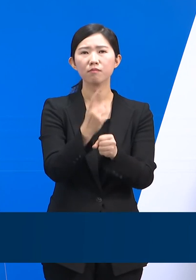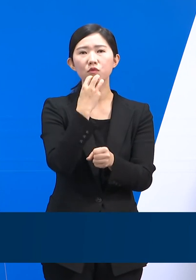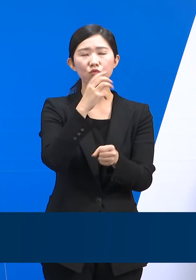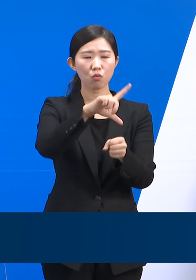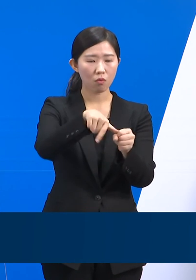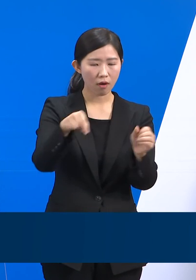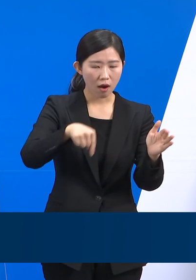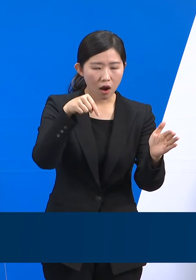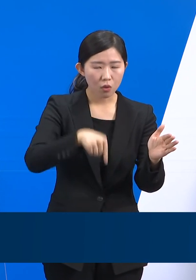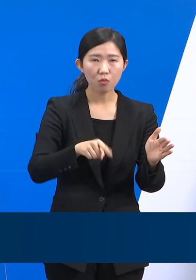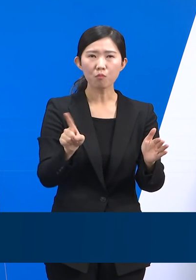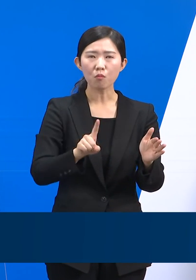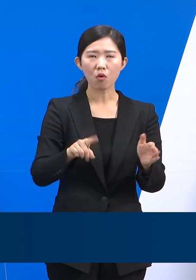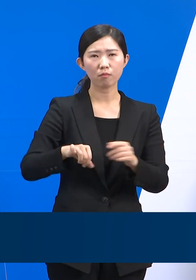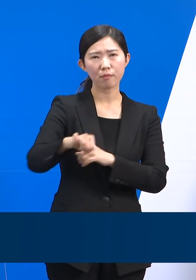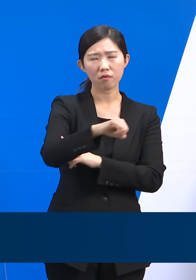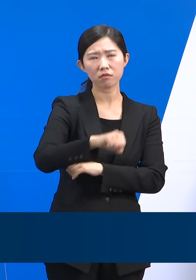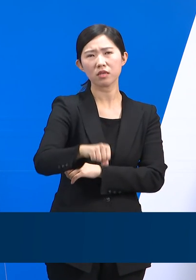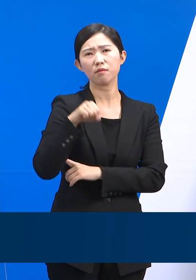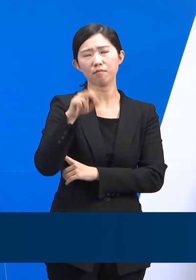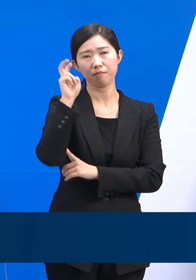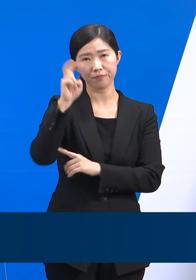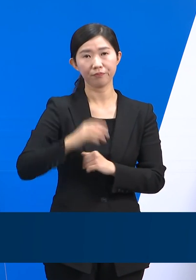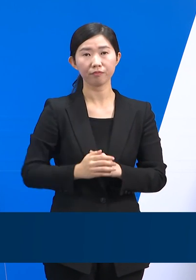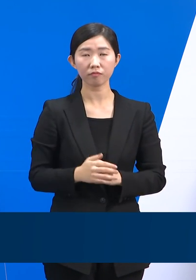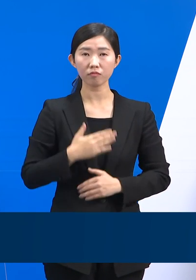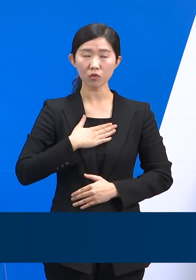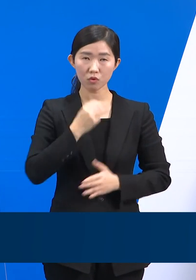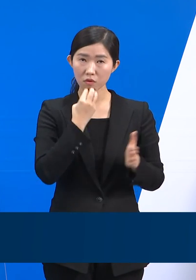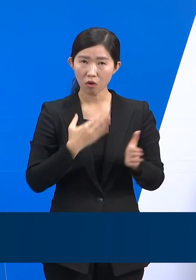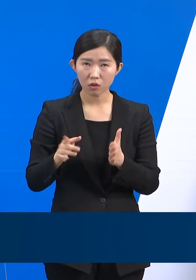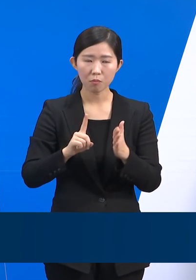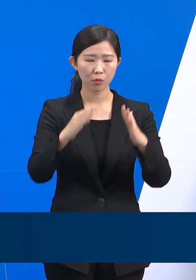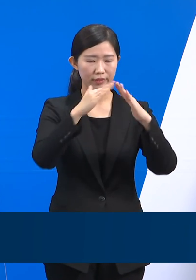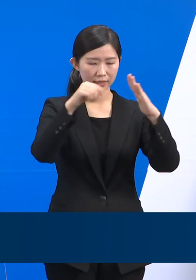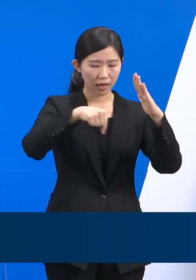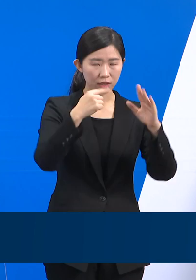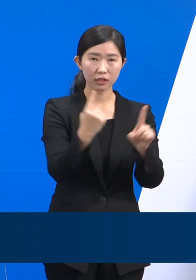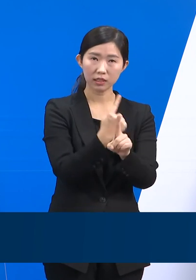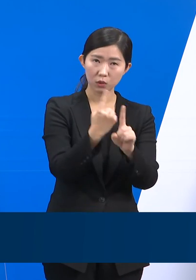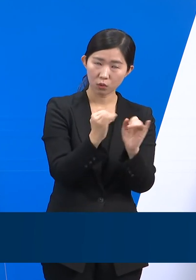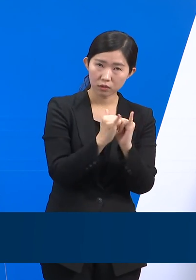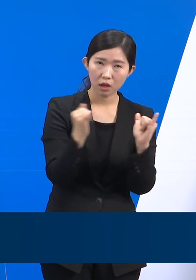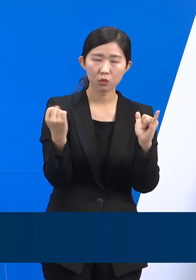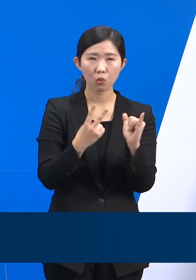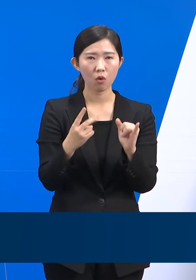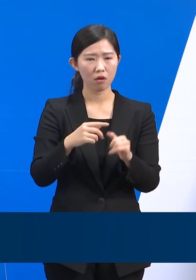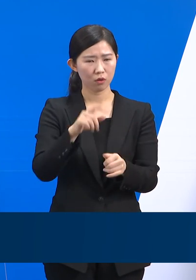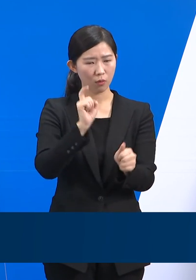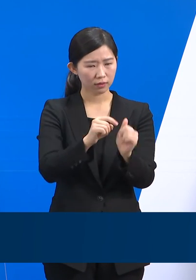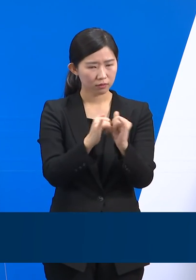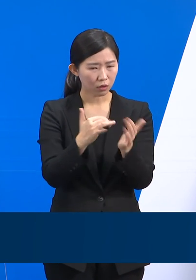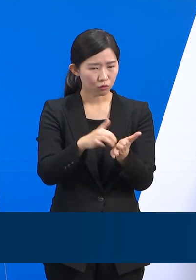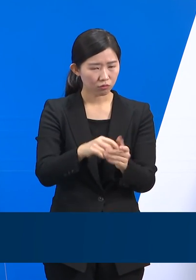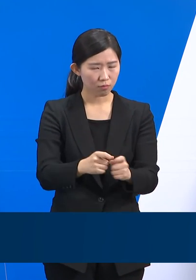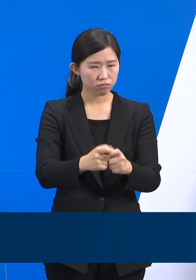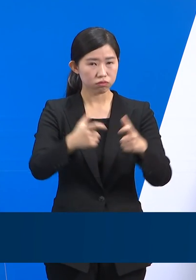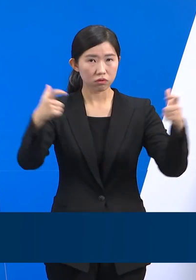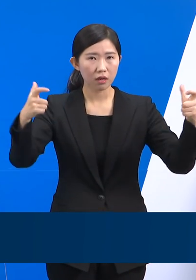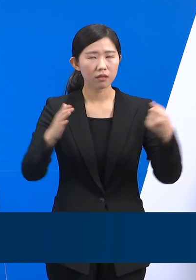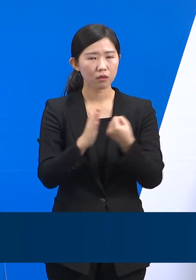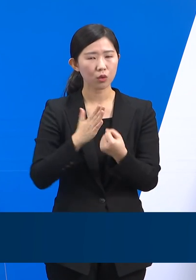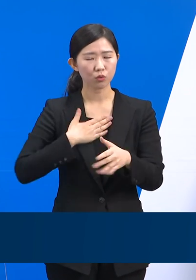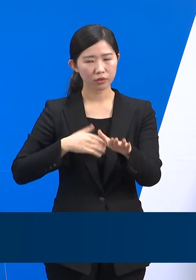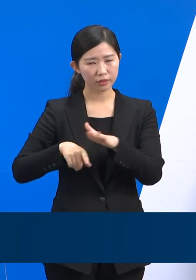경기도는 재택치료 확대, 병상생활치료센터 확보 등 오미크론 변이 확산에 따른 환자 급증에 선제적으로 대응해 나가겠습니다.